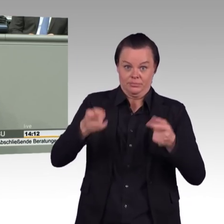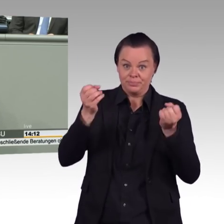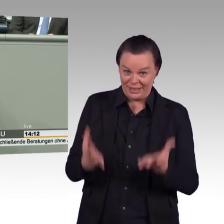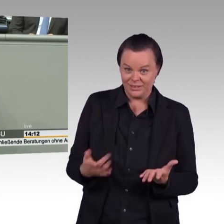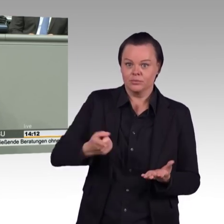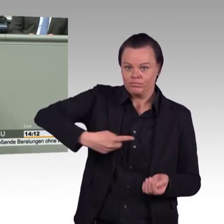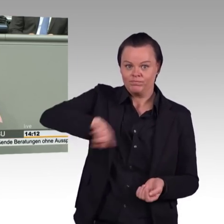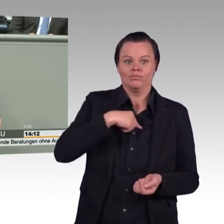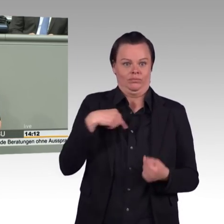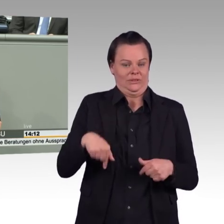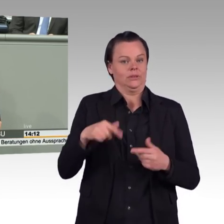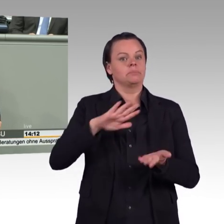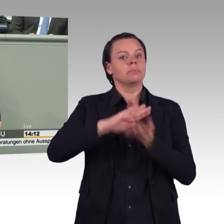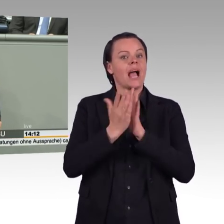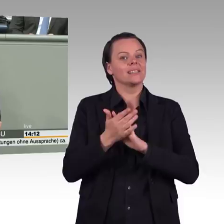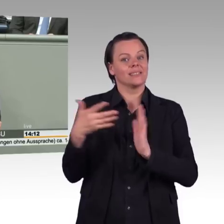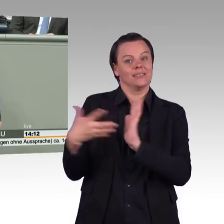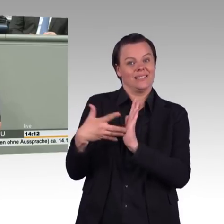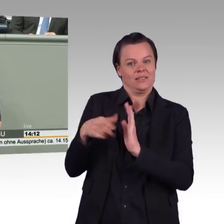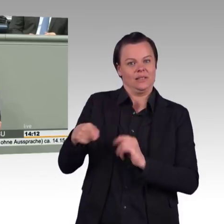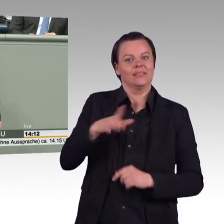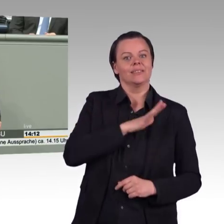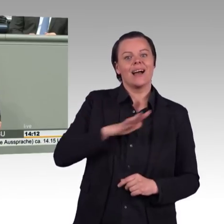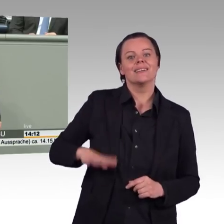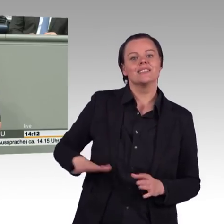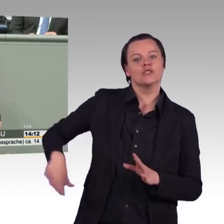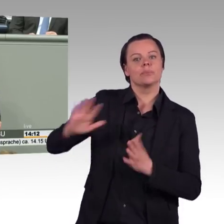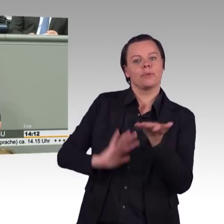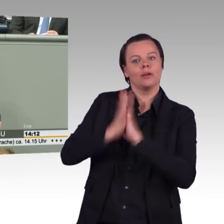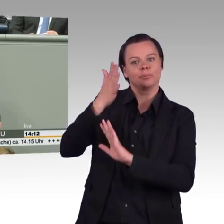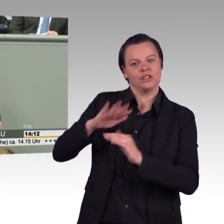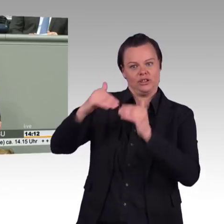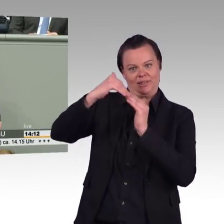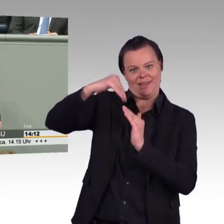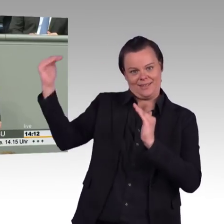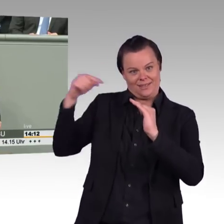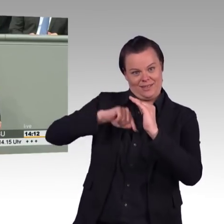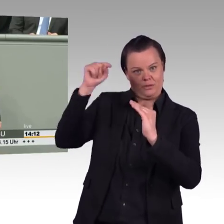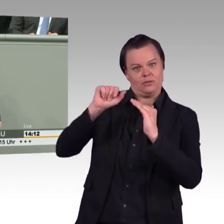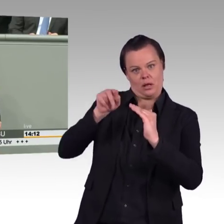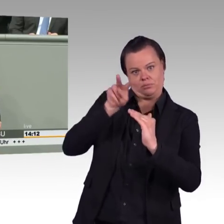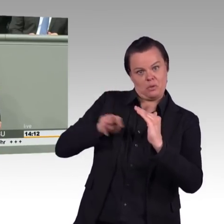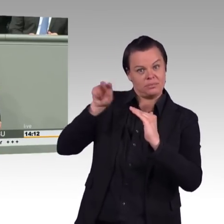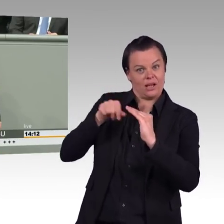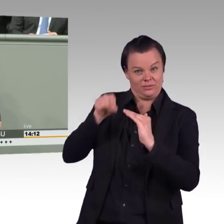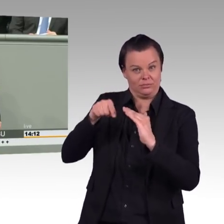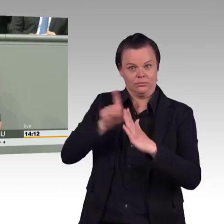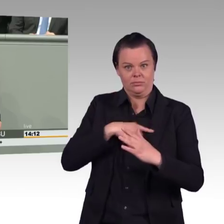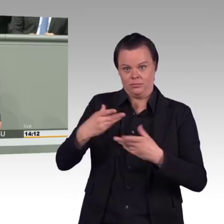Im Ergebnis dessen, und das kann man also, wenn man sich mal so ein Gewässer anschaut, genau beobachten, werden die dort